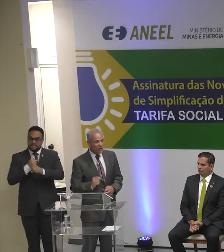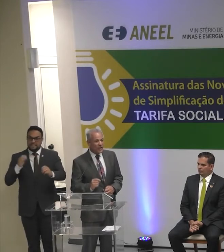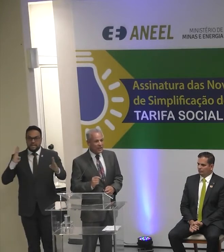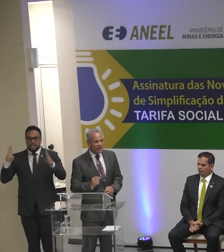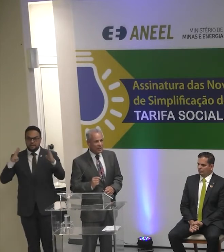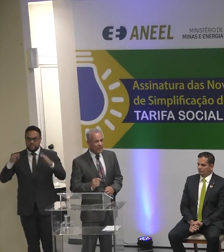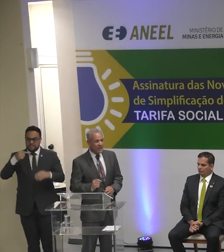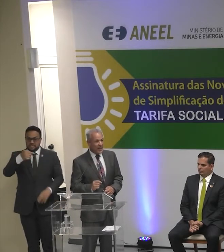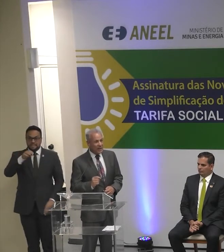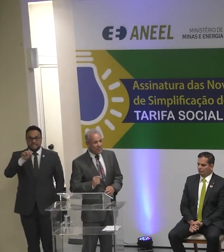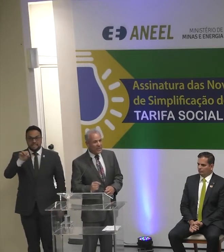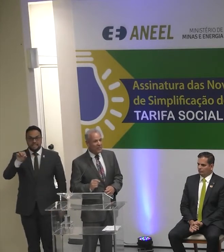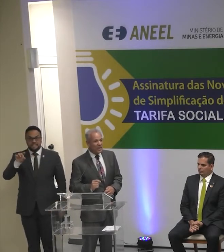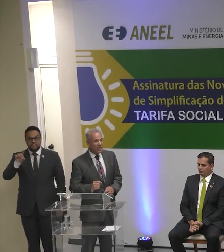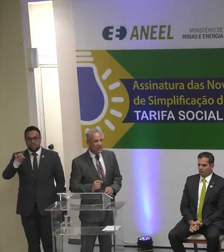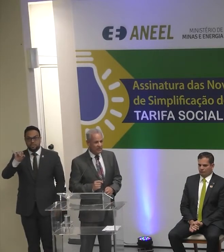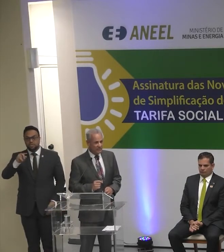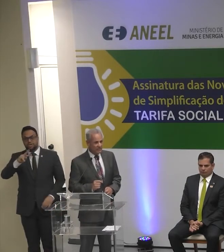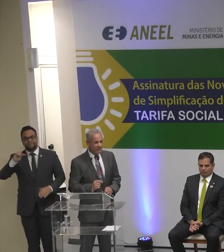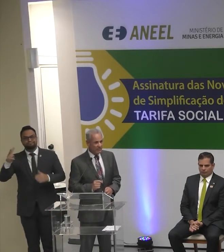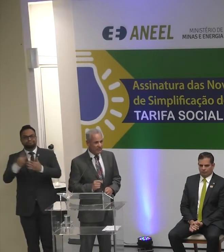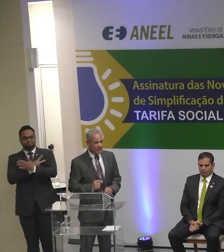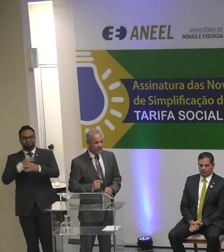dias em pandemia.